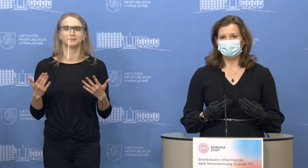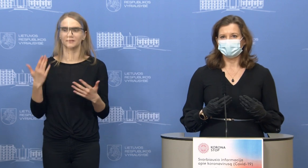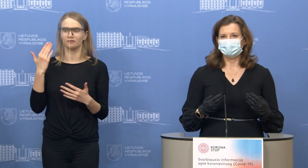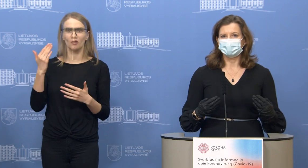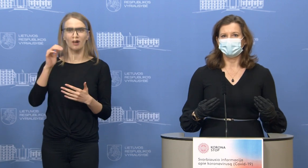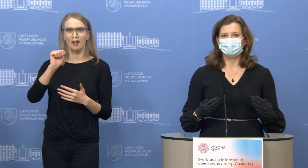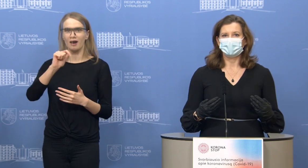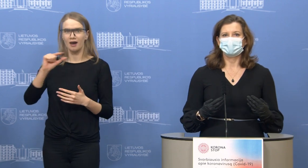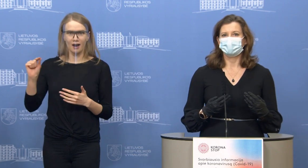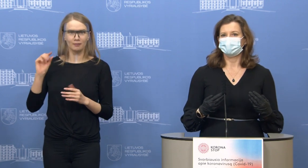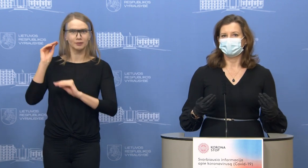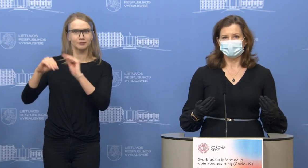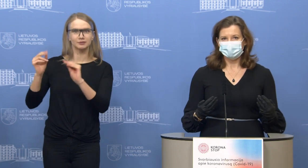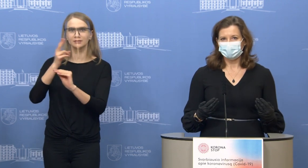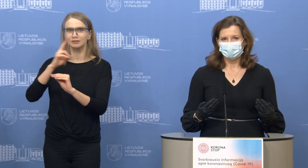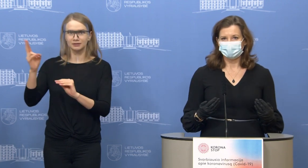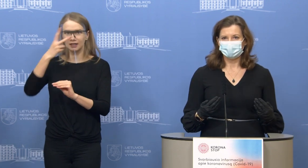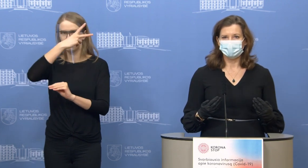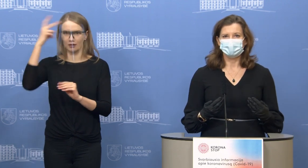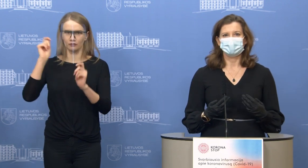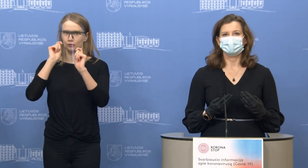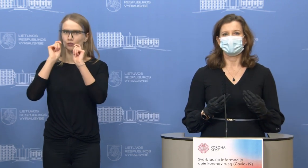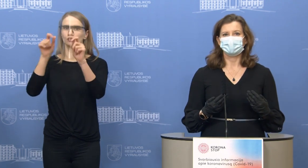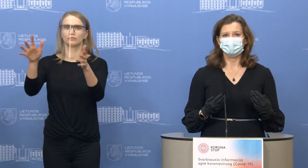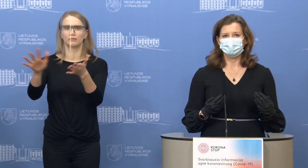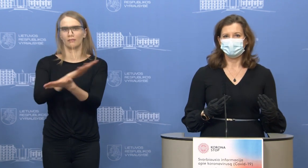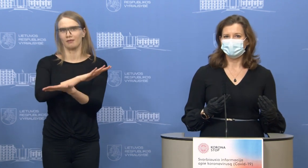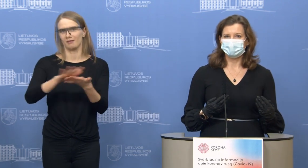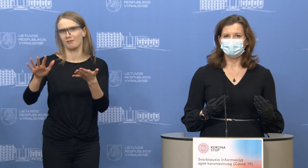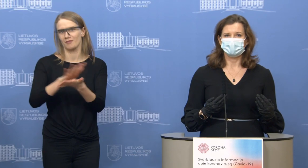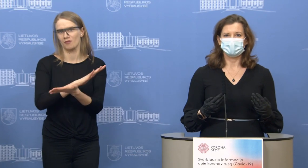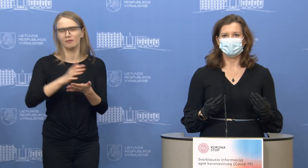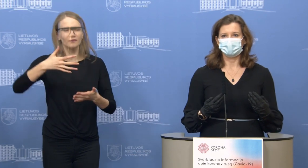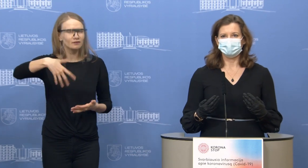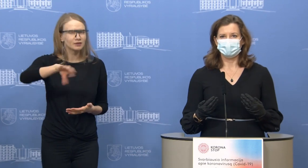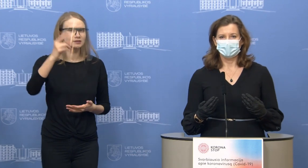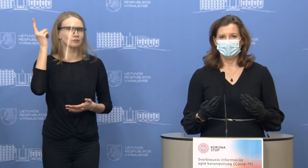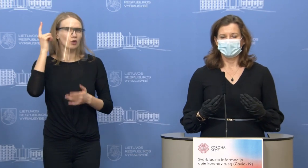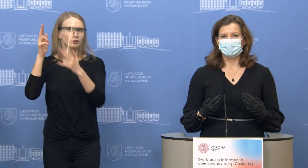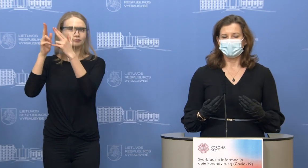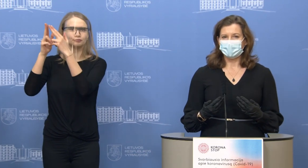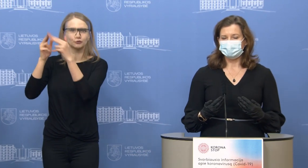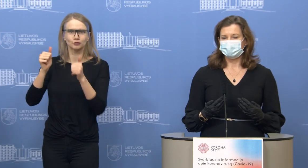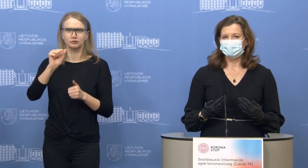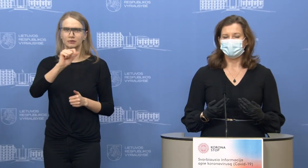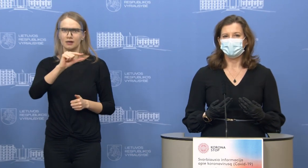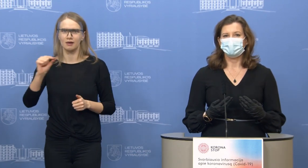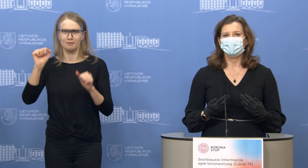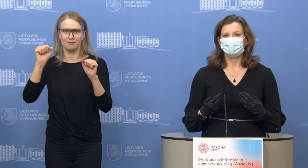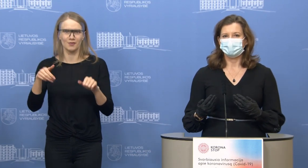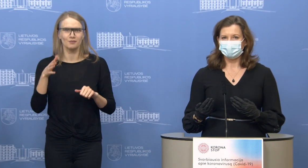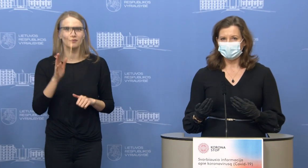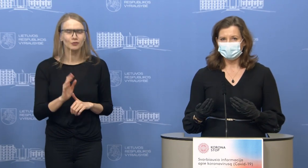autoriai kėtina ją Lietuvai tiesiog padovanoti ir ši iniciatyva ir ši aplikacija bus